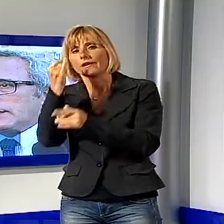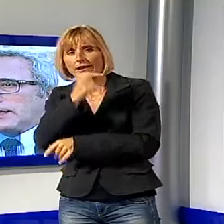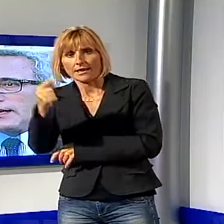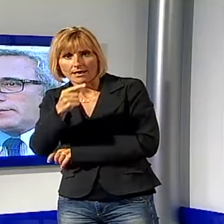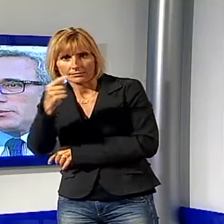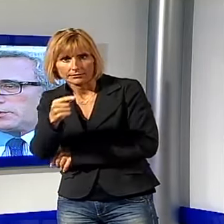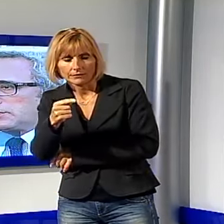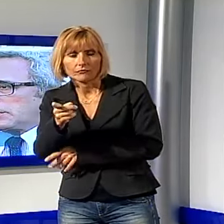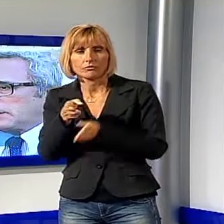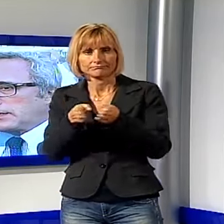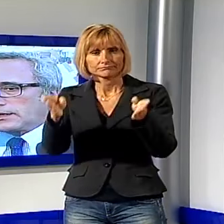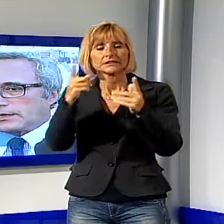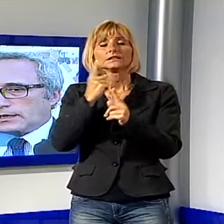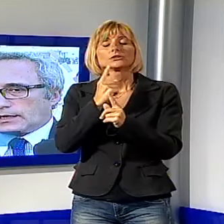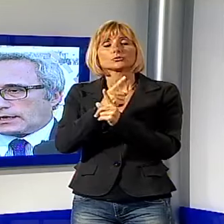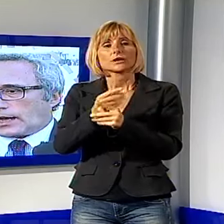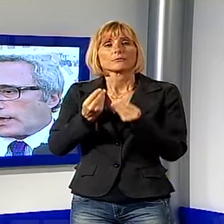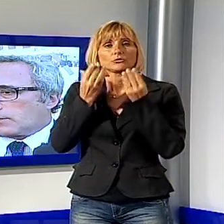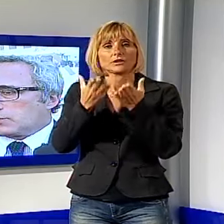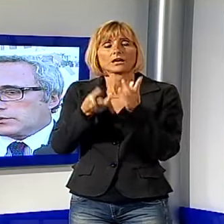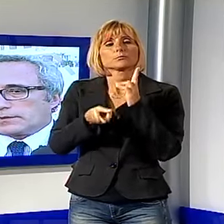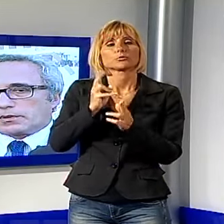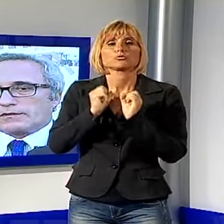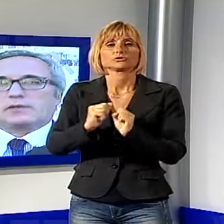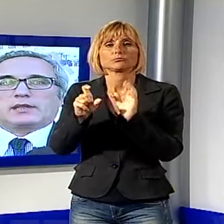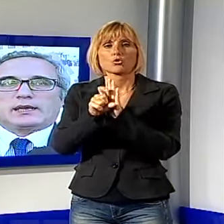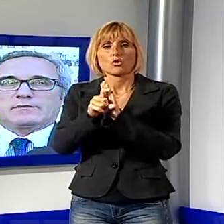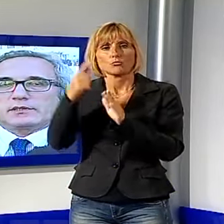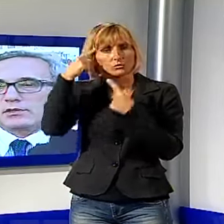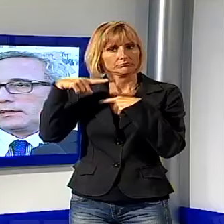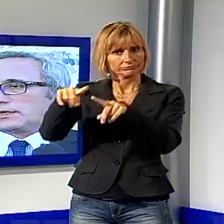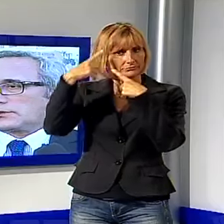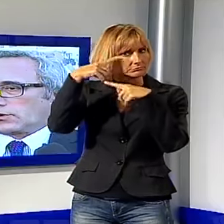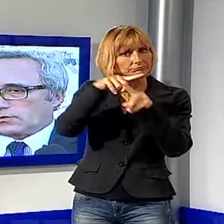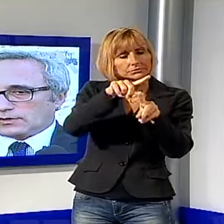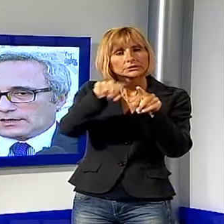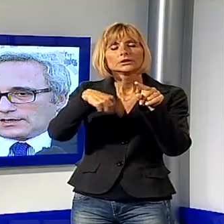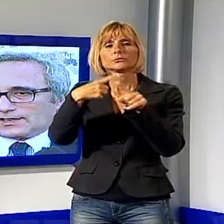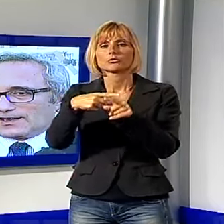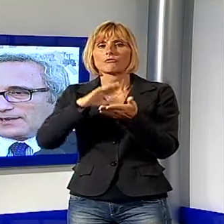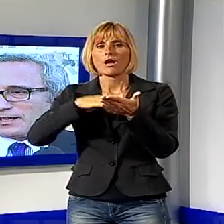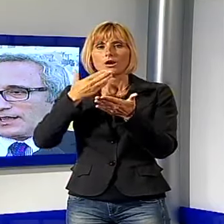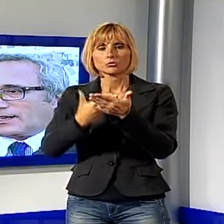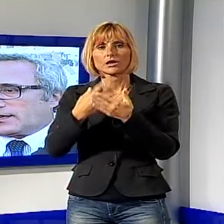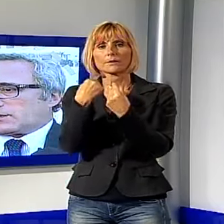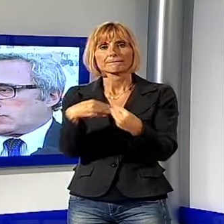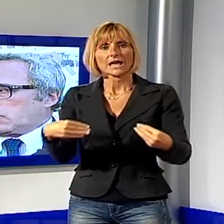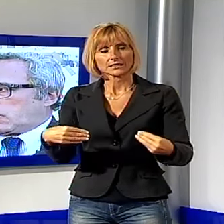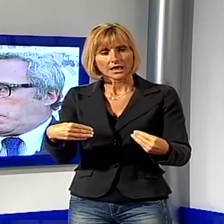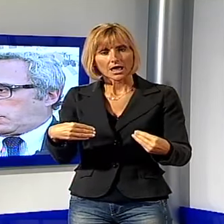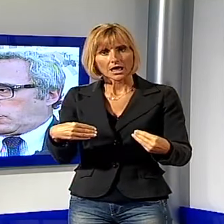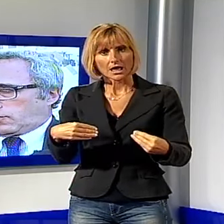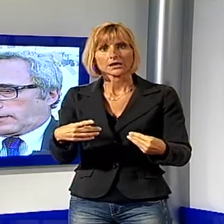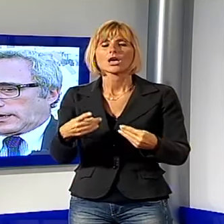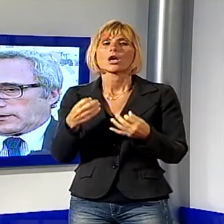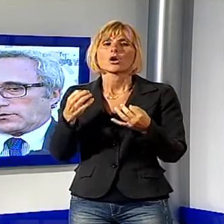è dare il più possibile ai comuni e poi valutare invece quelle che sono le materie che è giusto,